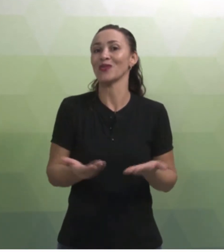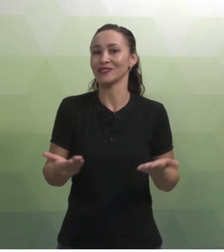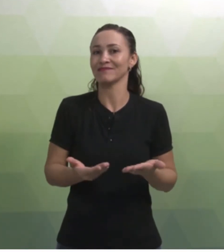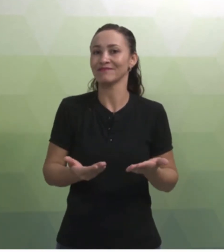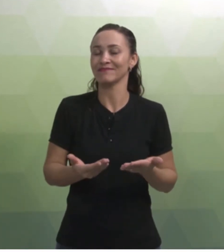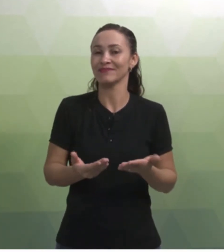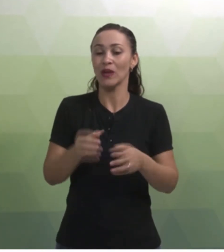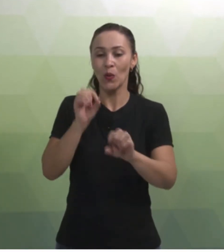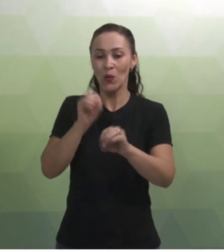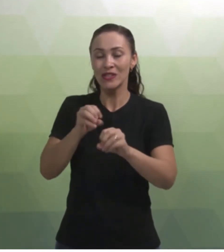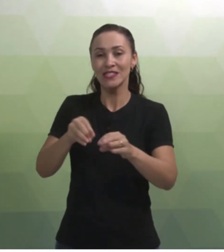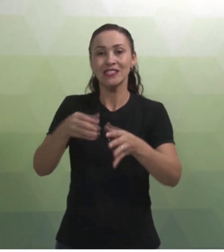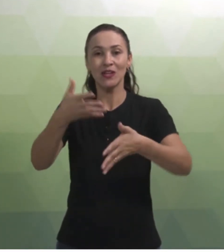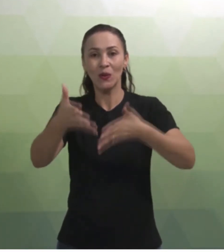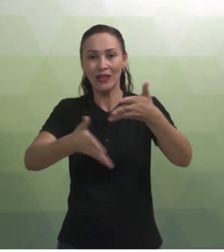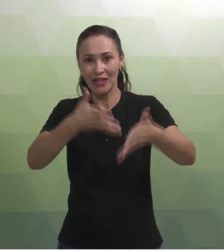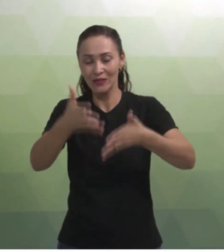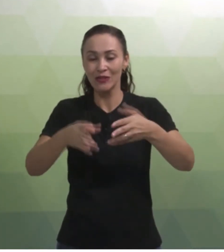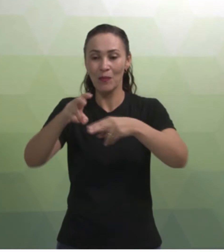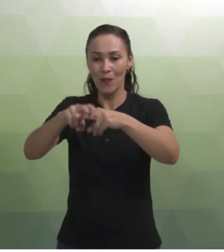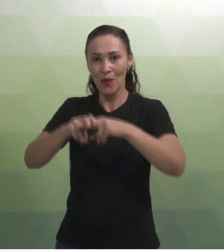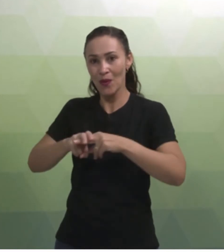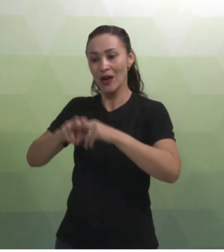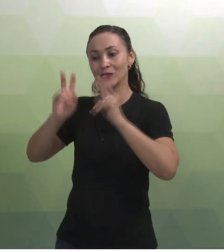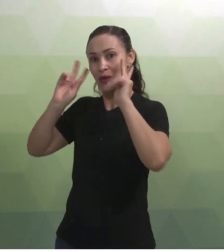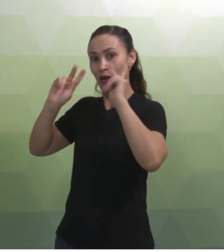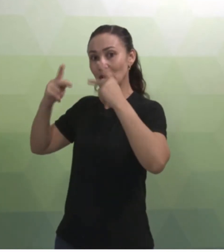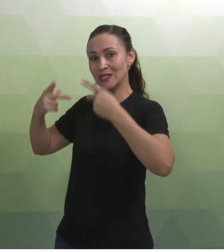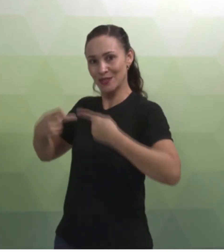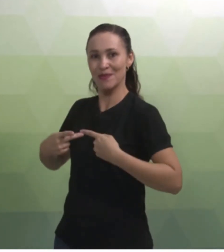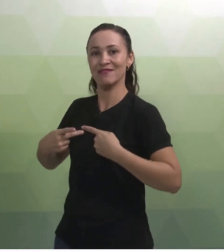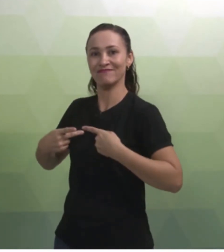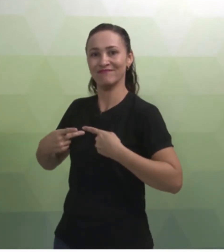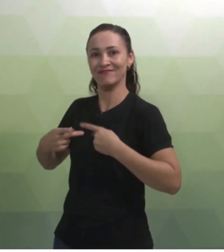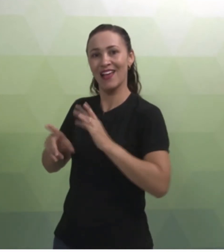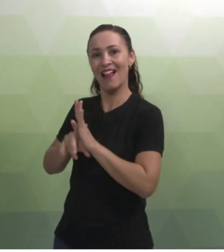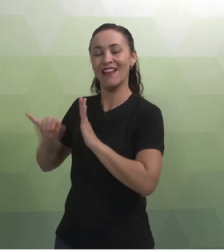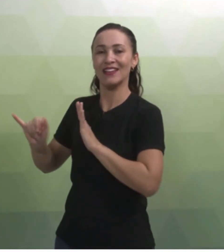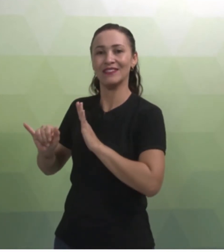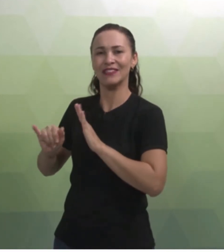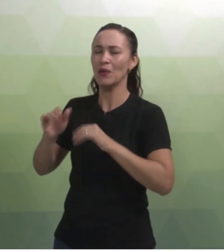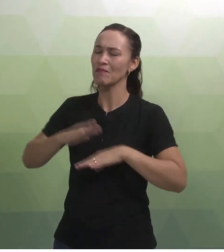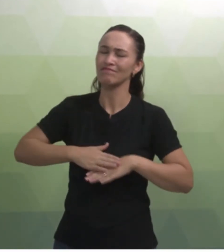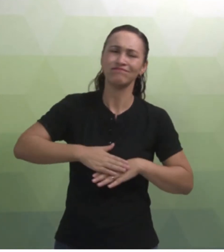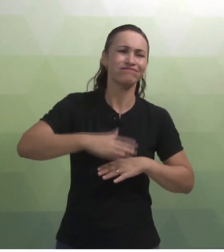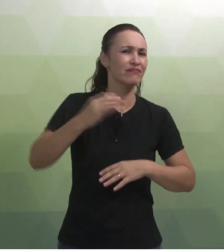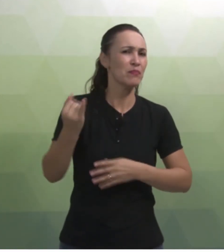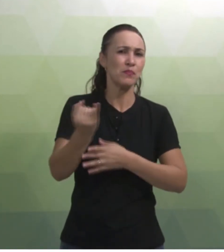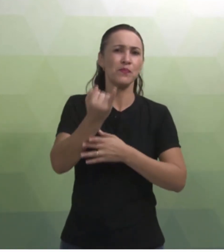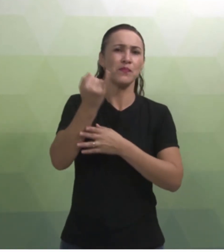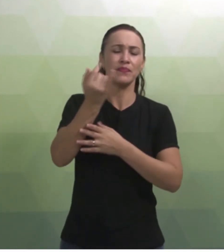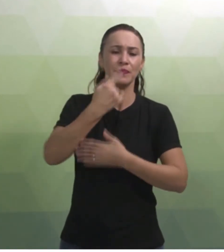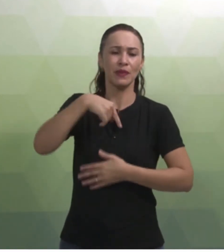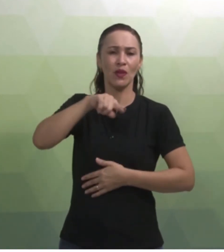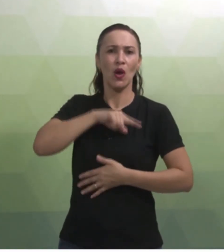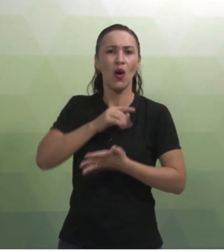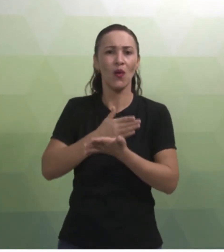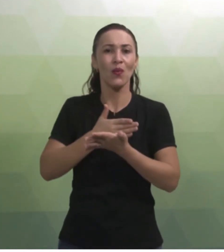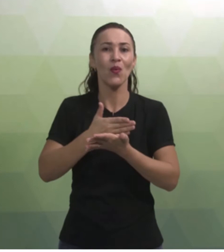se deu por meio desse reconhecimento. Então, é mais do que relevante que comecemos essa nossa pesquisa bibliográfica